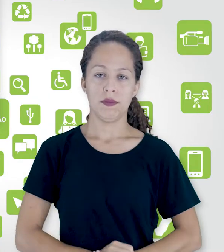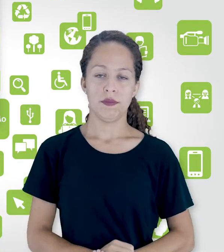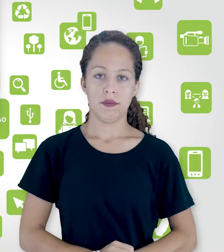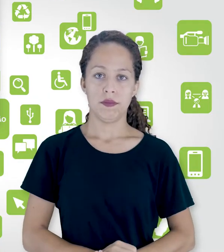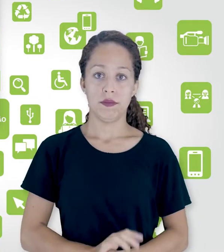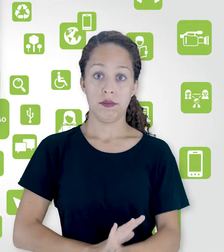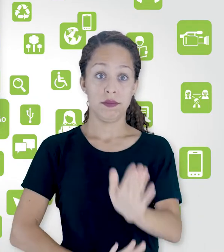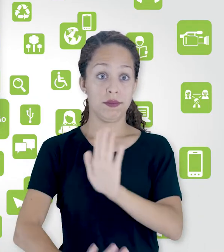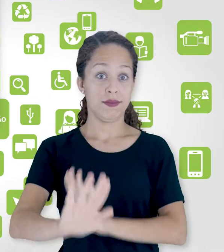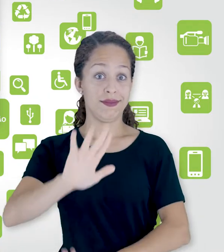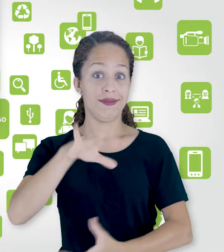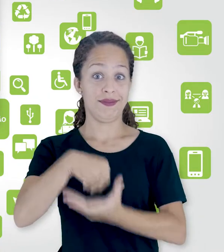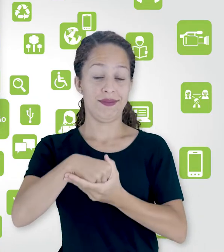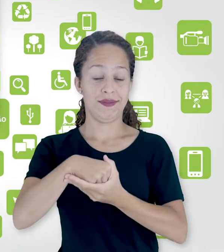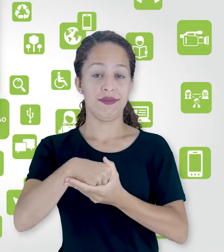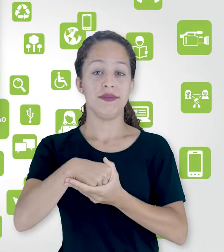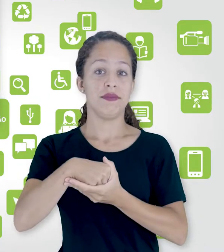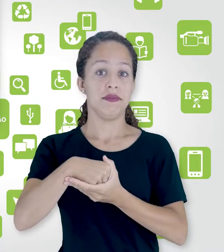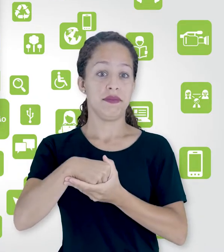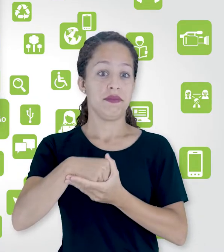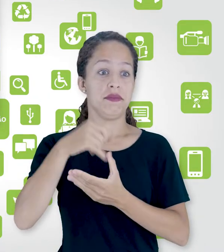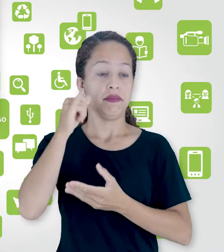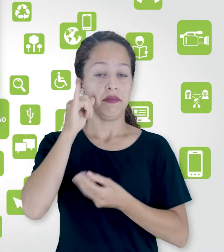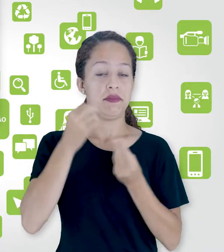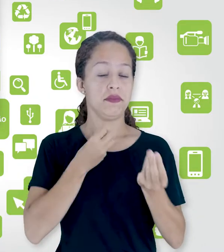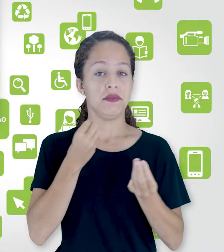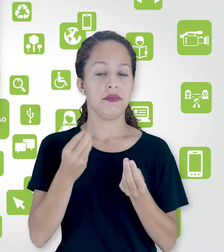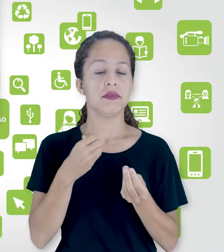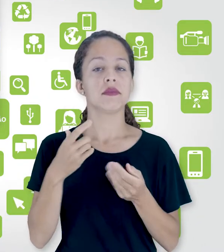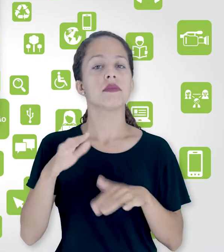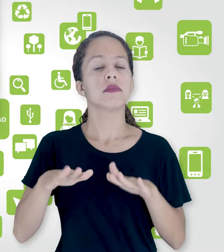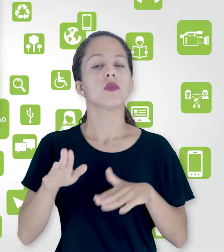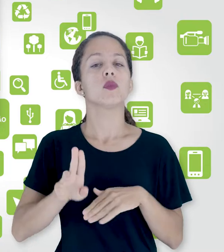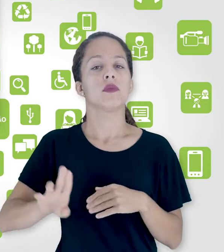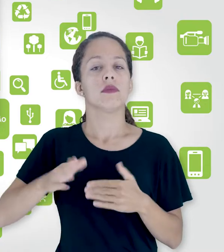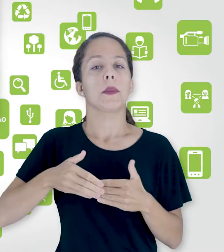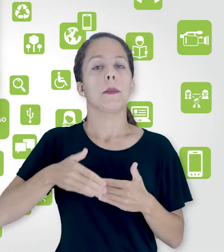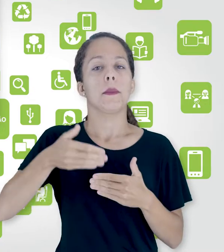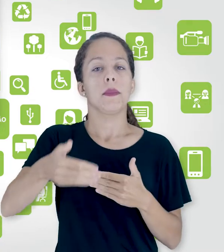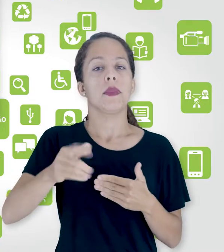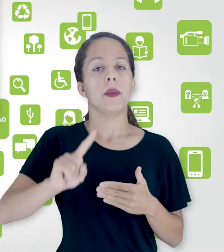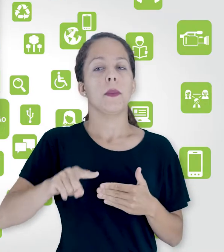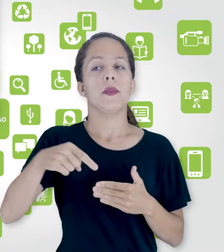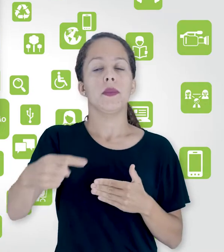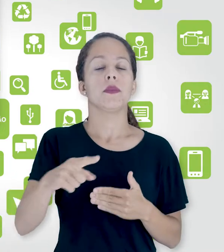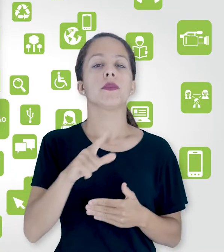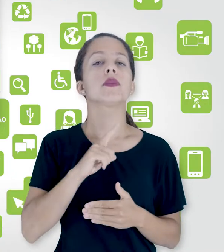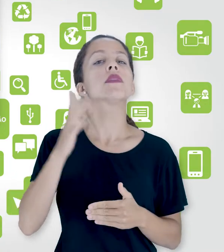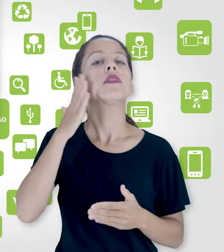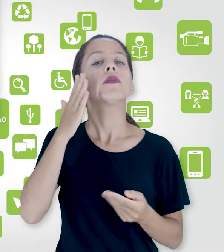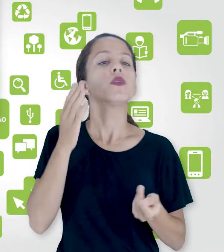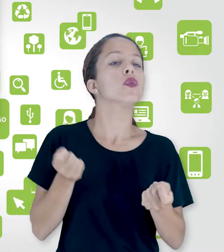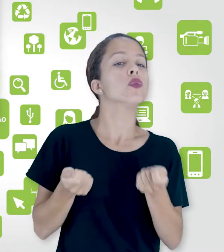Toma cuidado para não pular para o passo final. Sempre utilize o próximo para você ter o controle do que realmente está importando, ok?